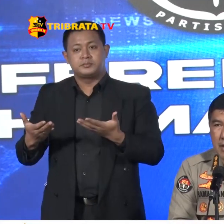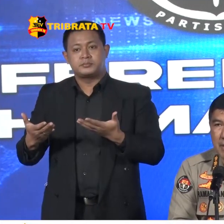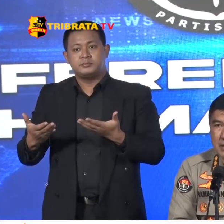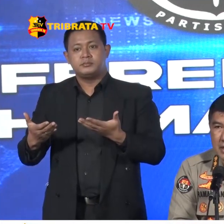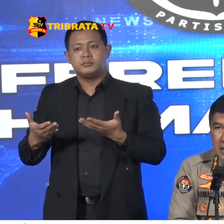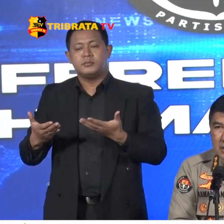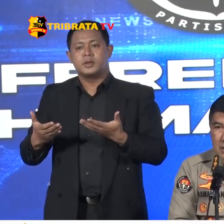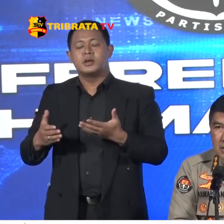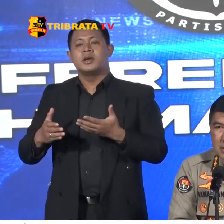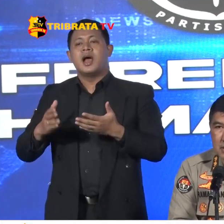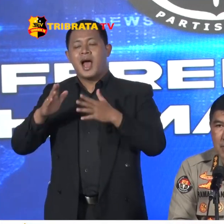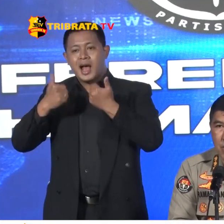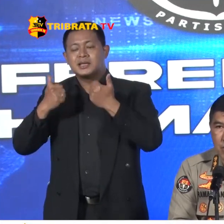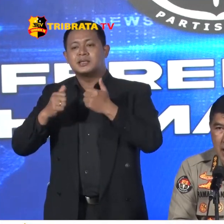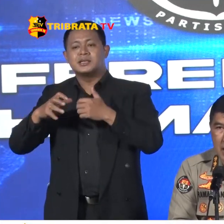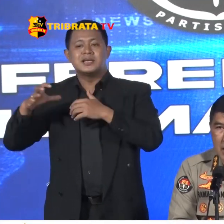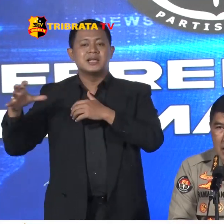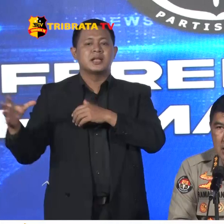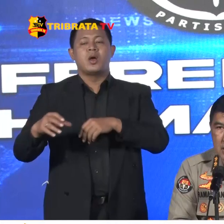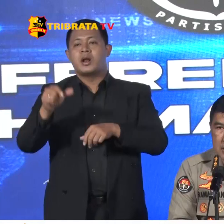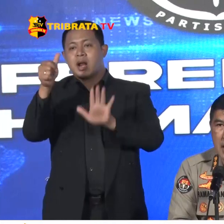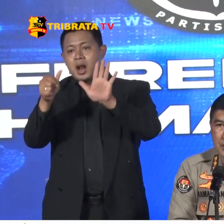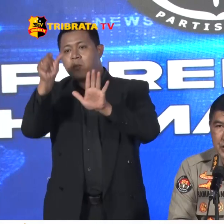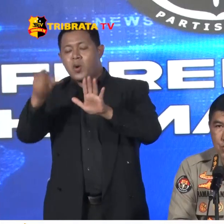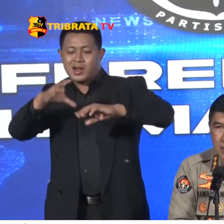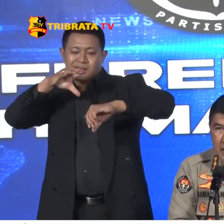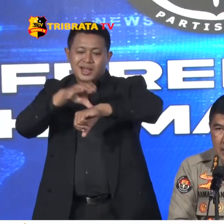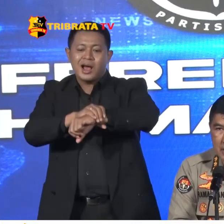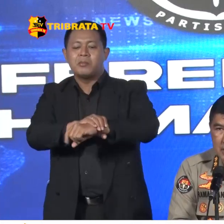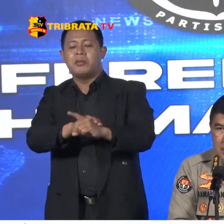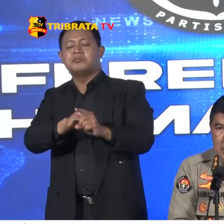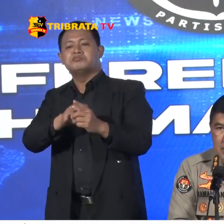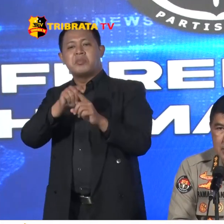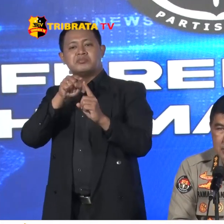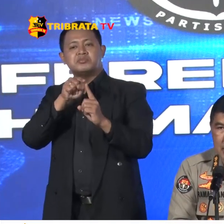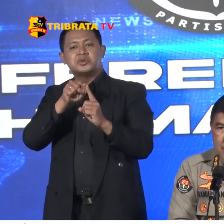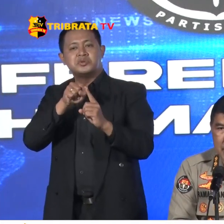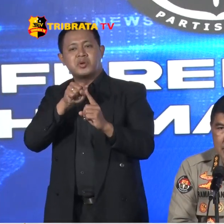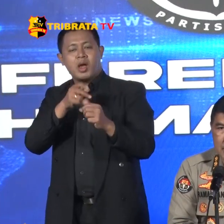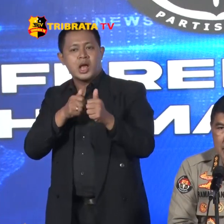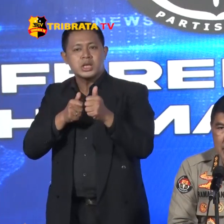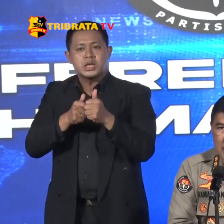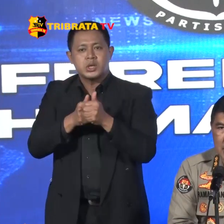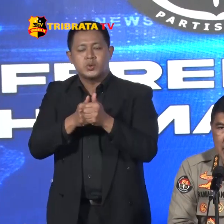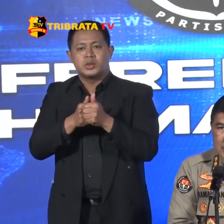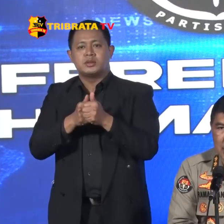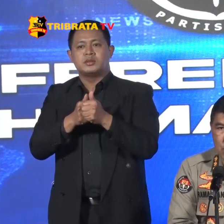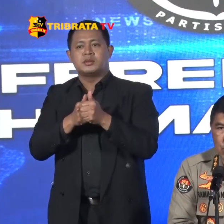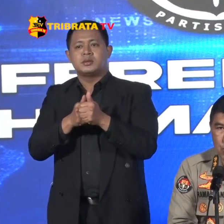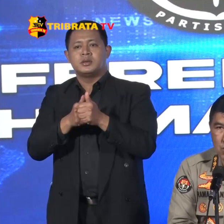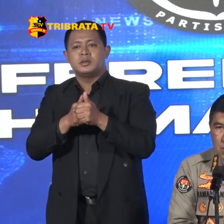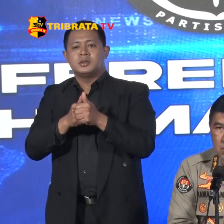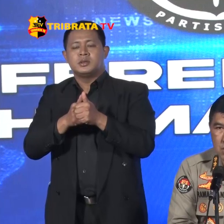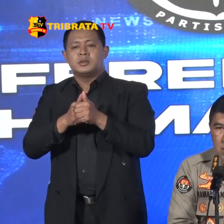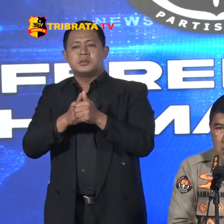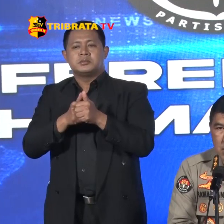Diamankan 6 orang Yang diduga Terlibat dengan Asal